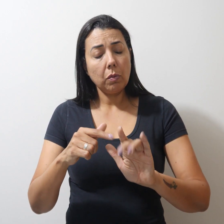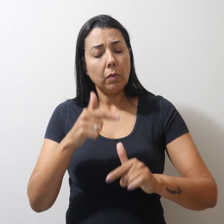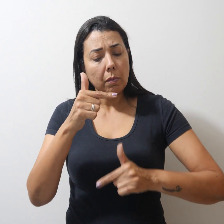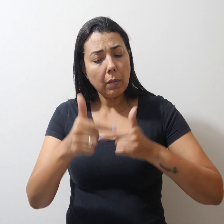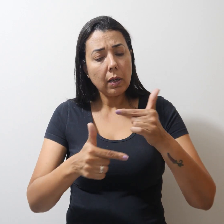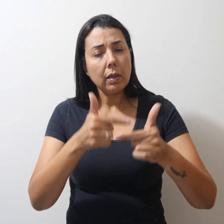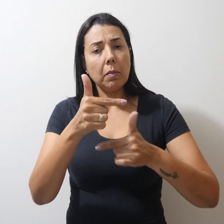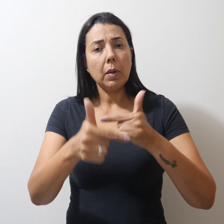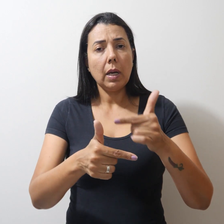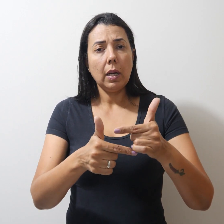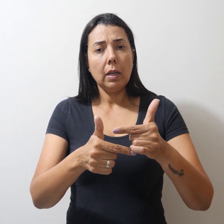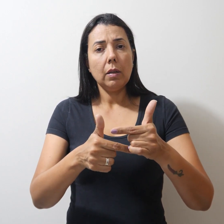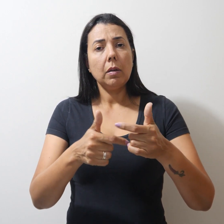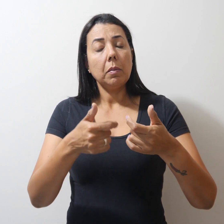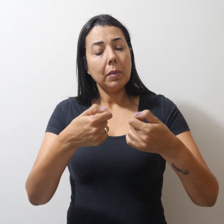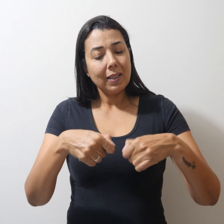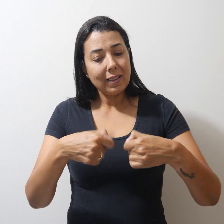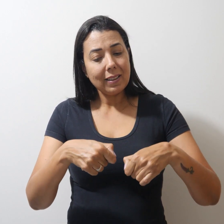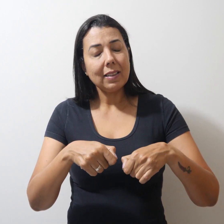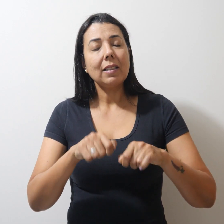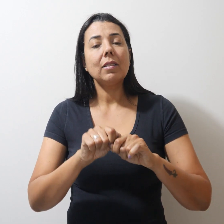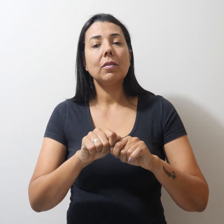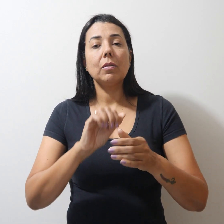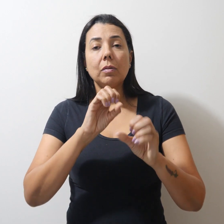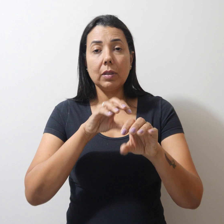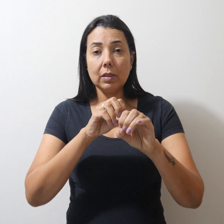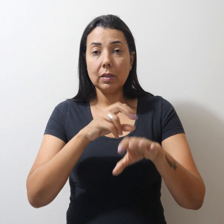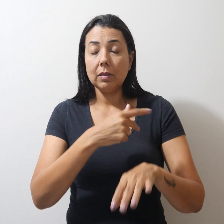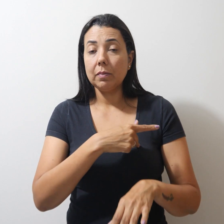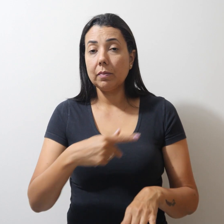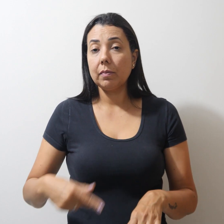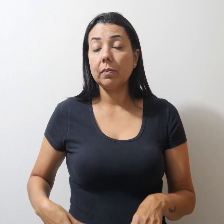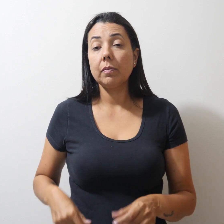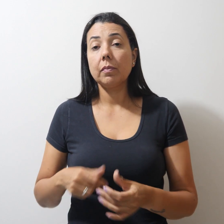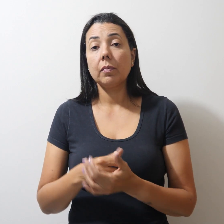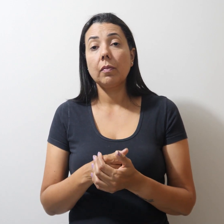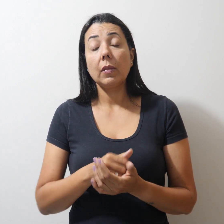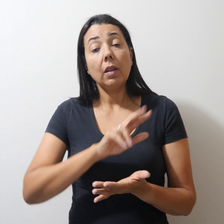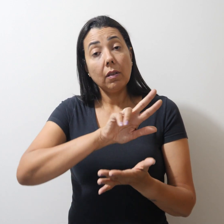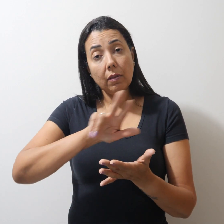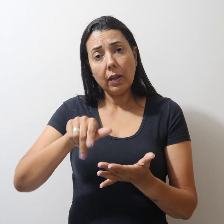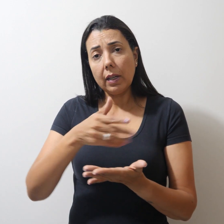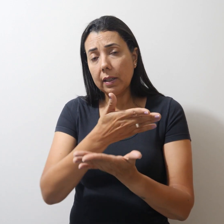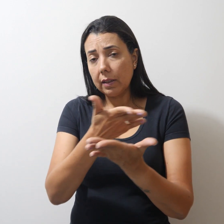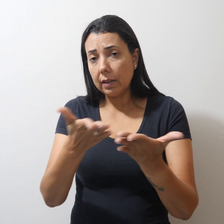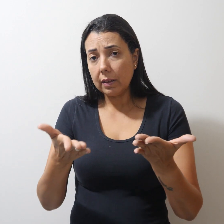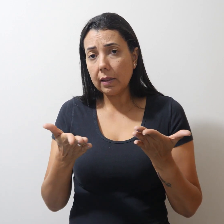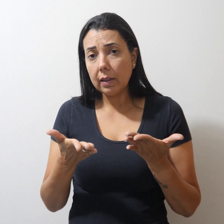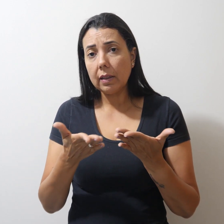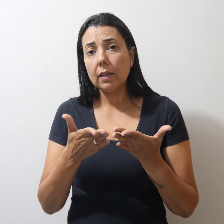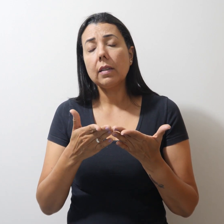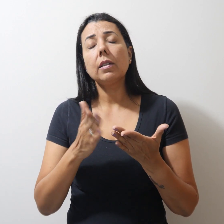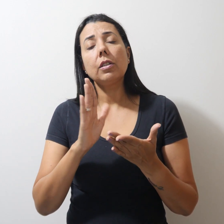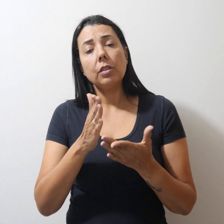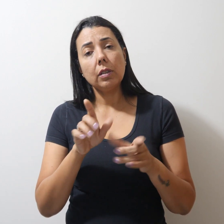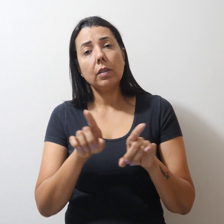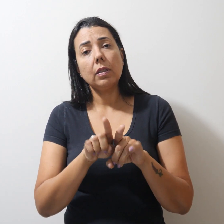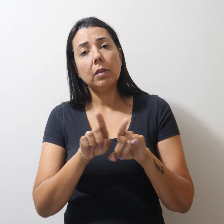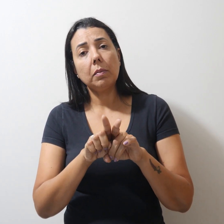atender às necessidades da rede pública de ensino, muitas delas contempladas nos itens